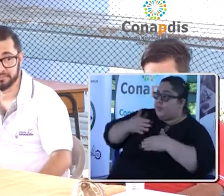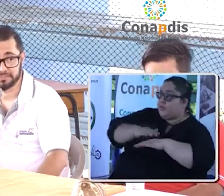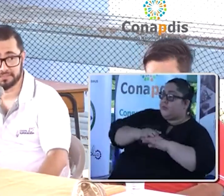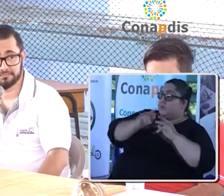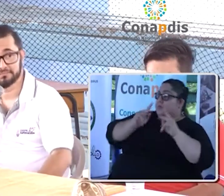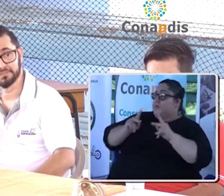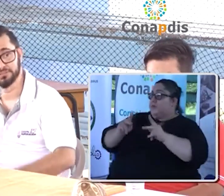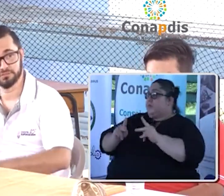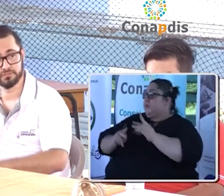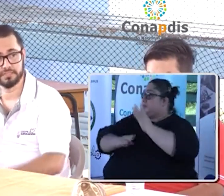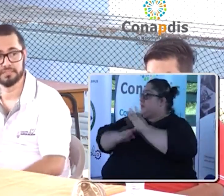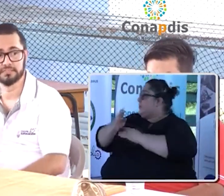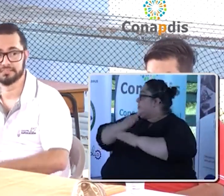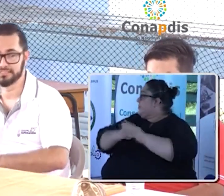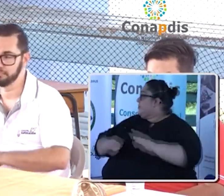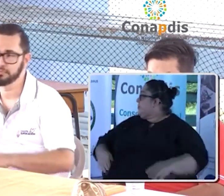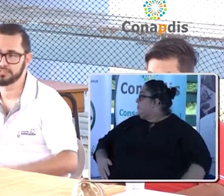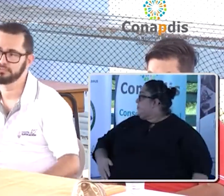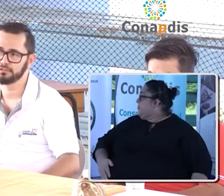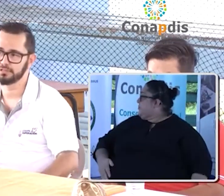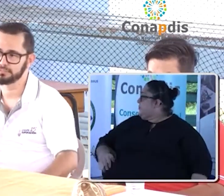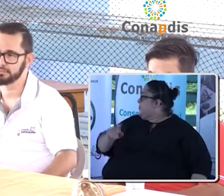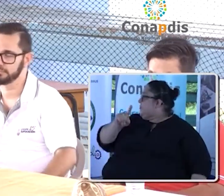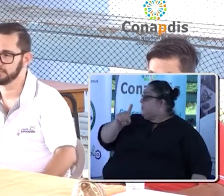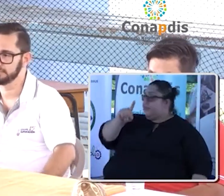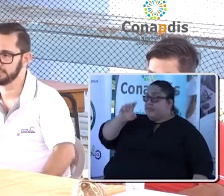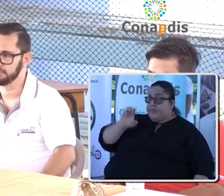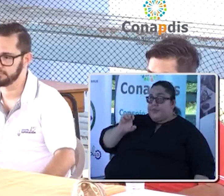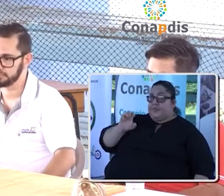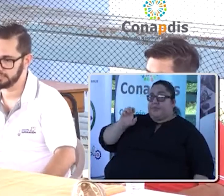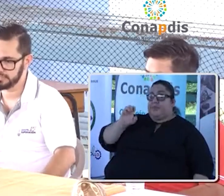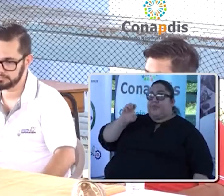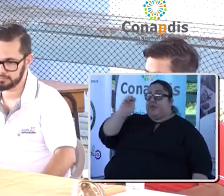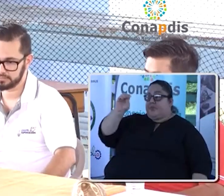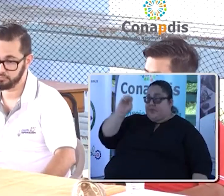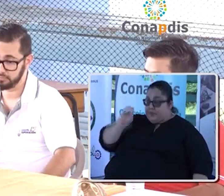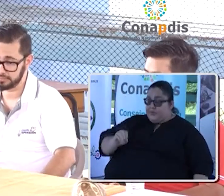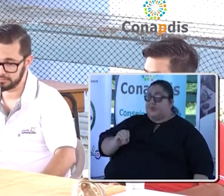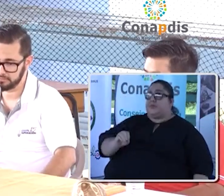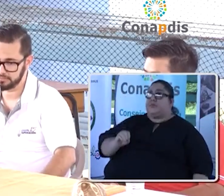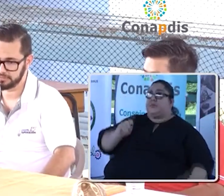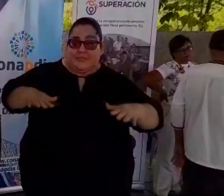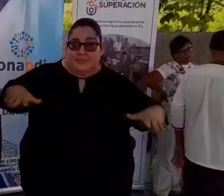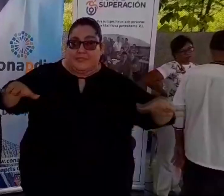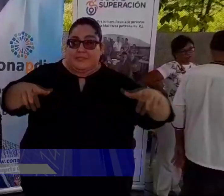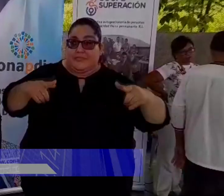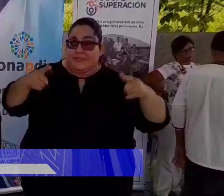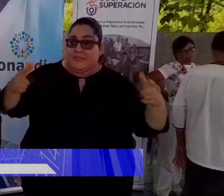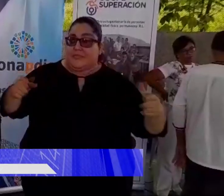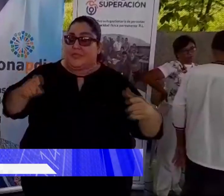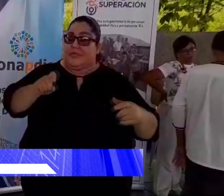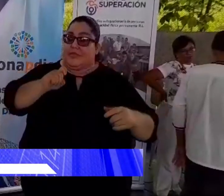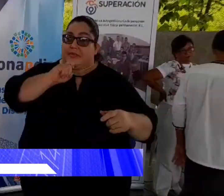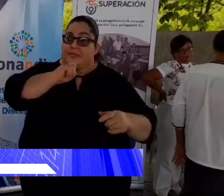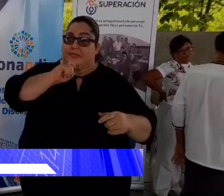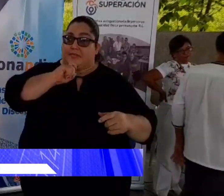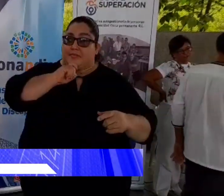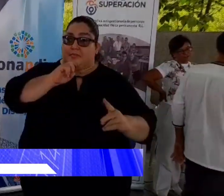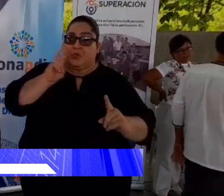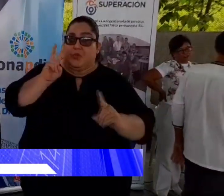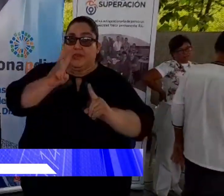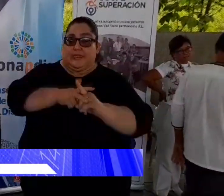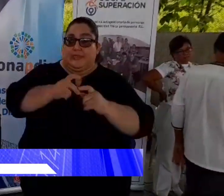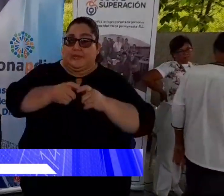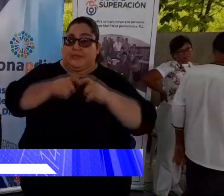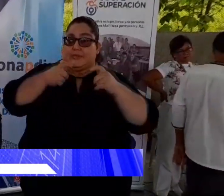al ser Buenos Aires un cantón Con extenso territorio Una de las dificultades O retos más grandes Que nosotros enfrentamos Como